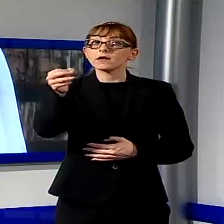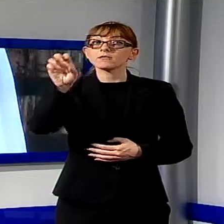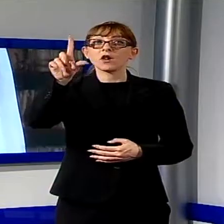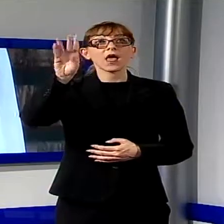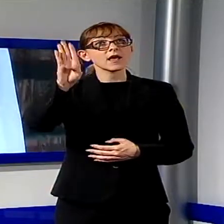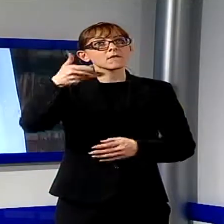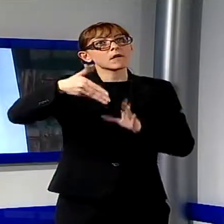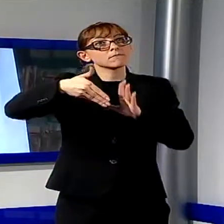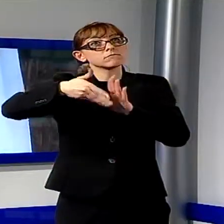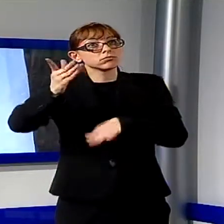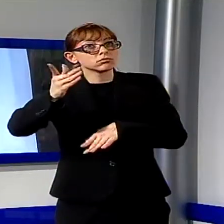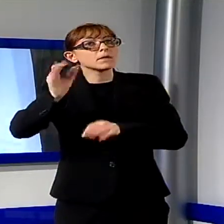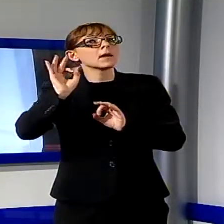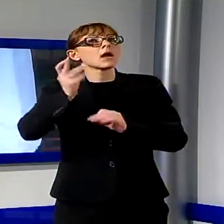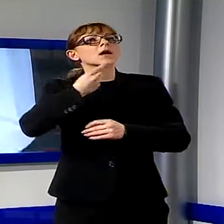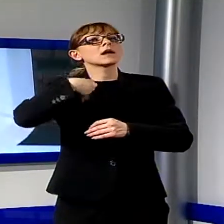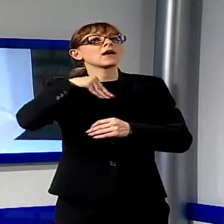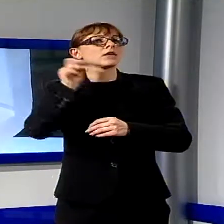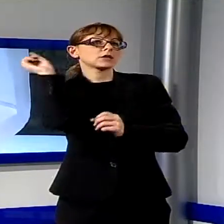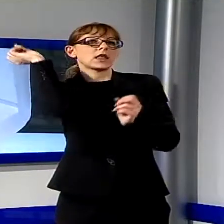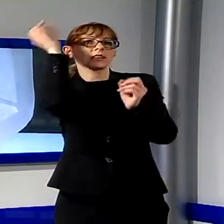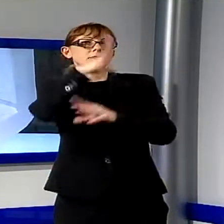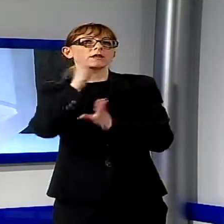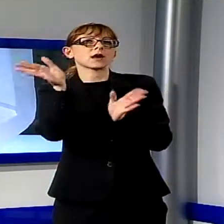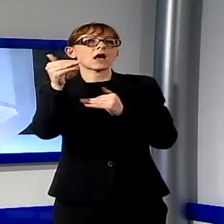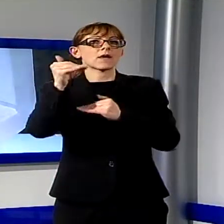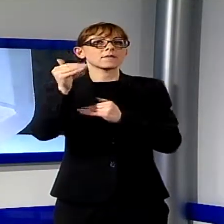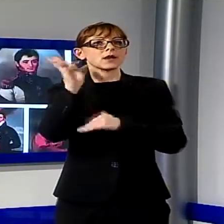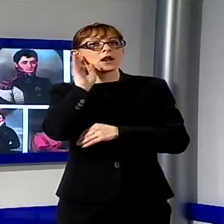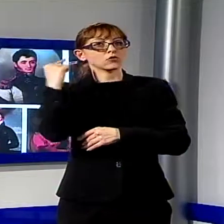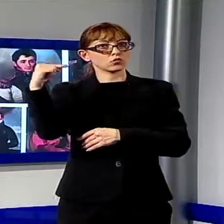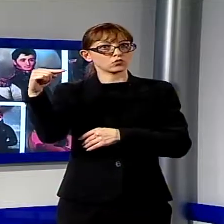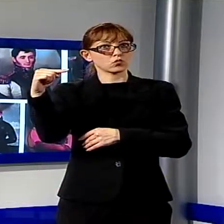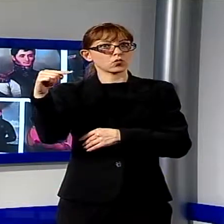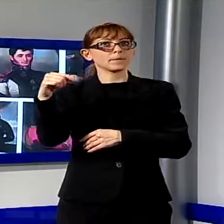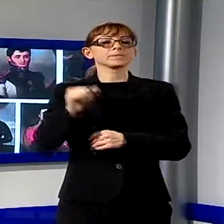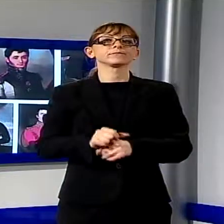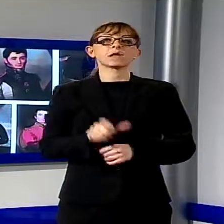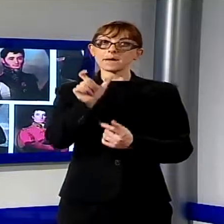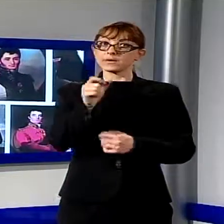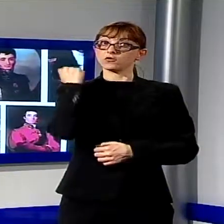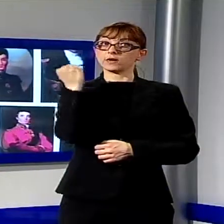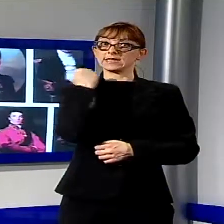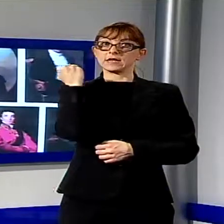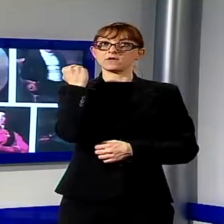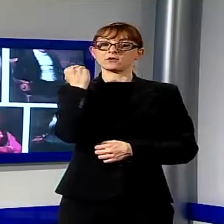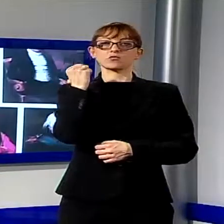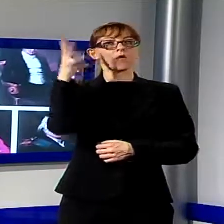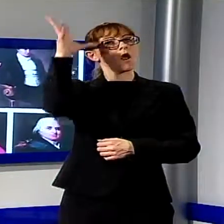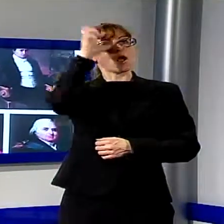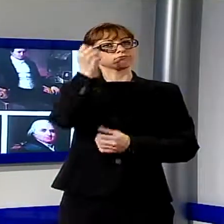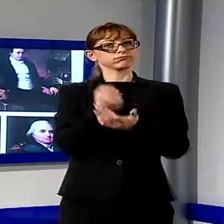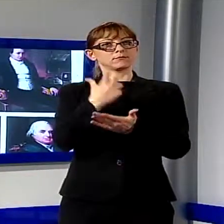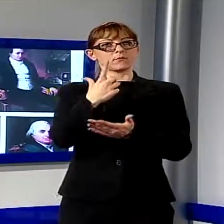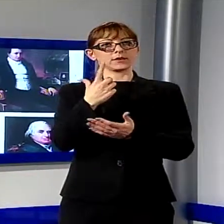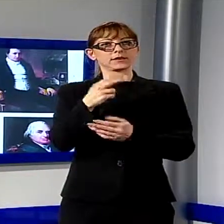questa cravatta rimase sotto uno dei cuscini della sua camera da letto. Uno dei servitori dell'imperatore ne capì subito l'importanza e la prese